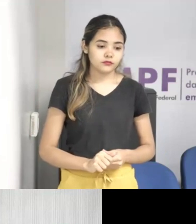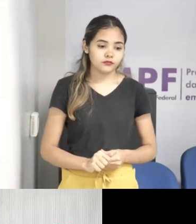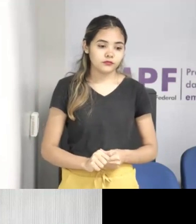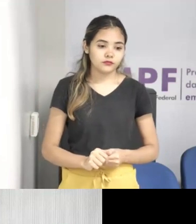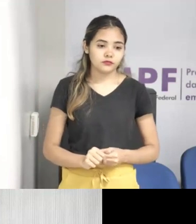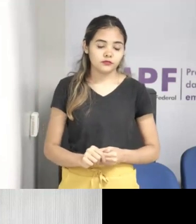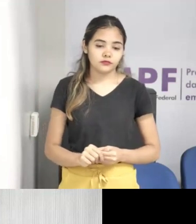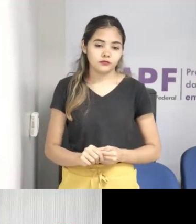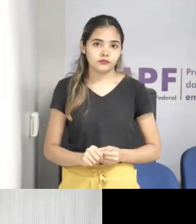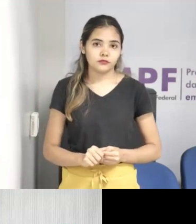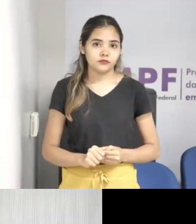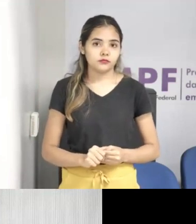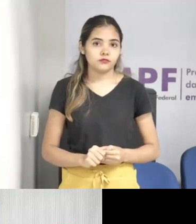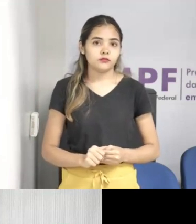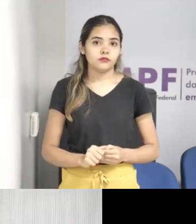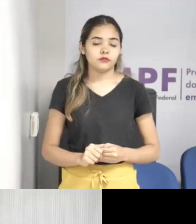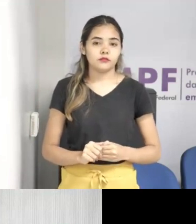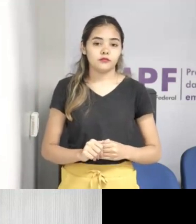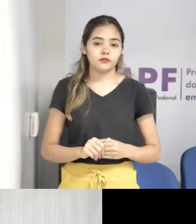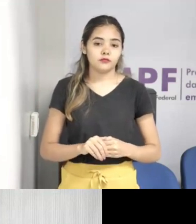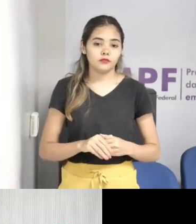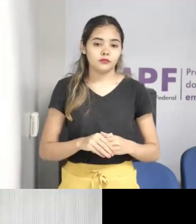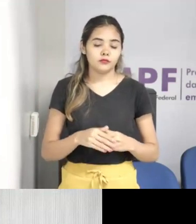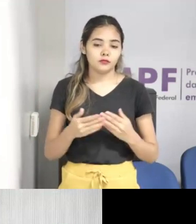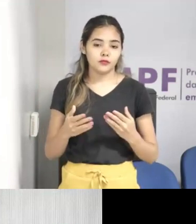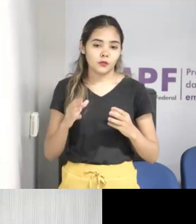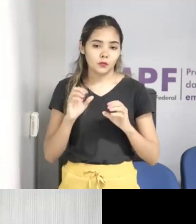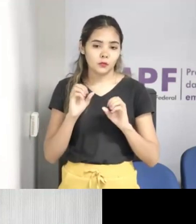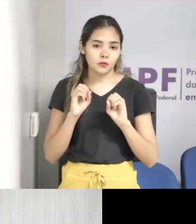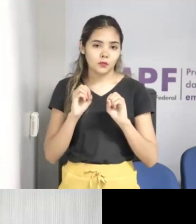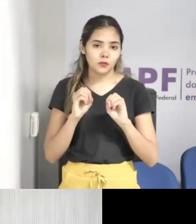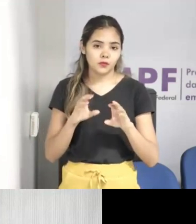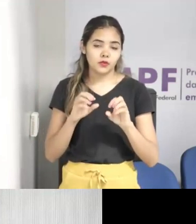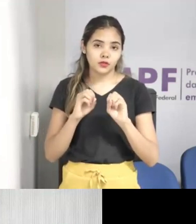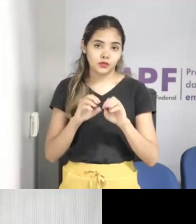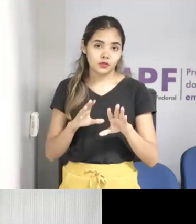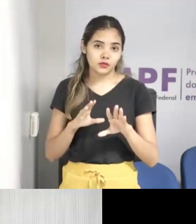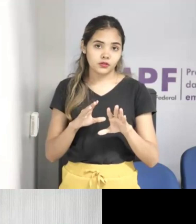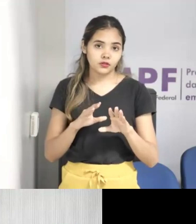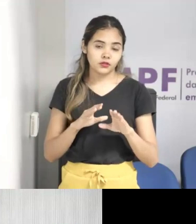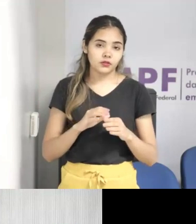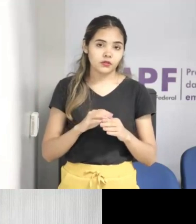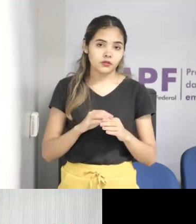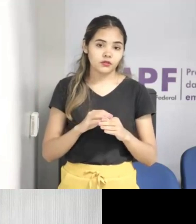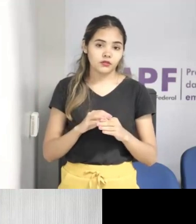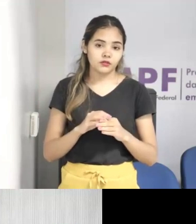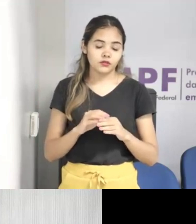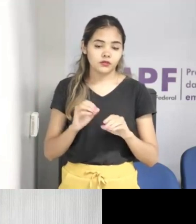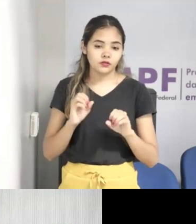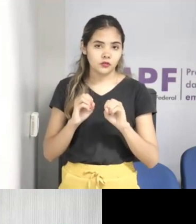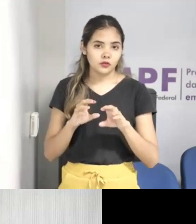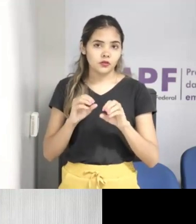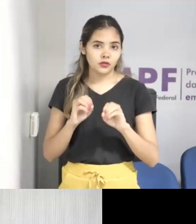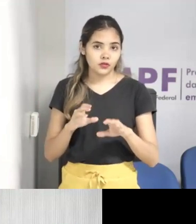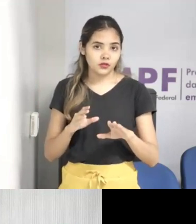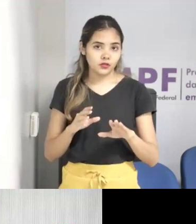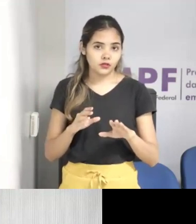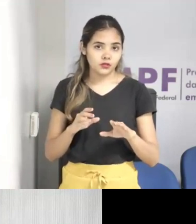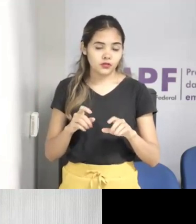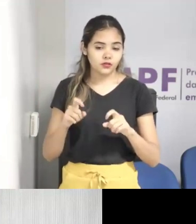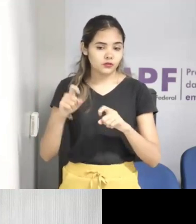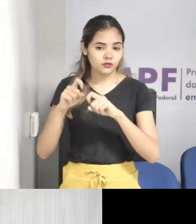sexual não é propriamente falar de sexo, Jane, você vai poder falar um pouco mais sobre isso, a educação sexual é, na verdade,